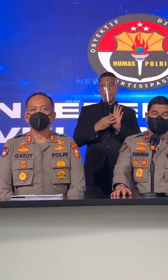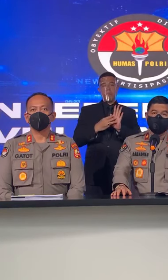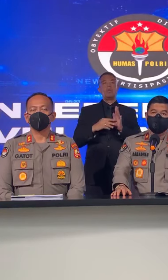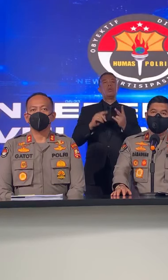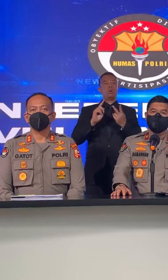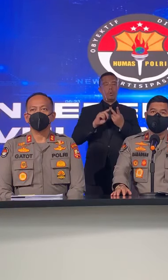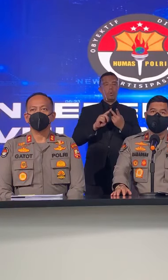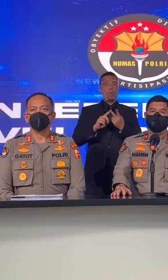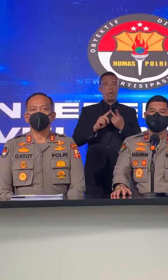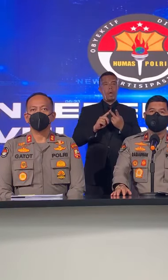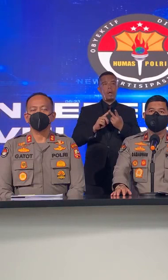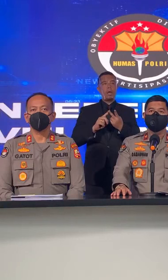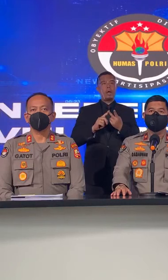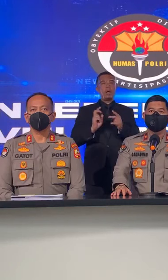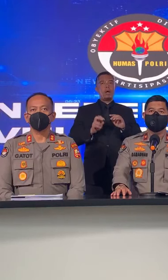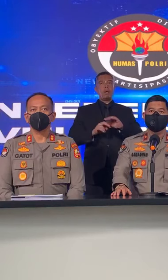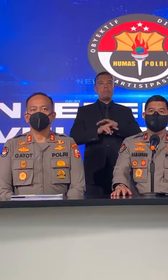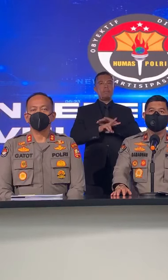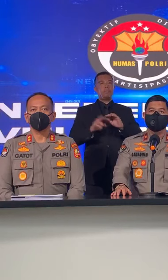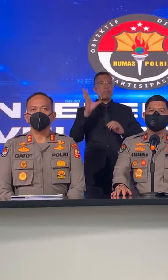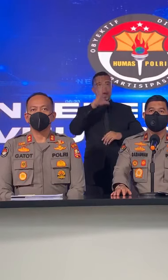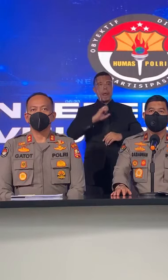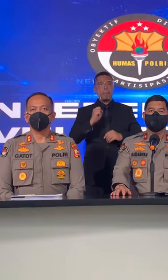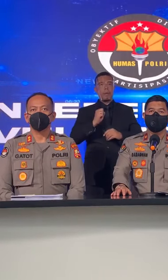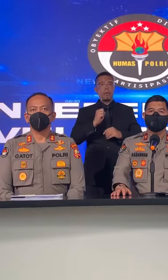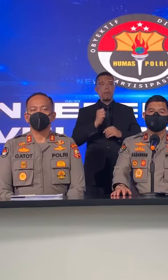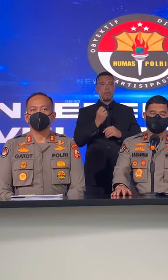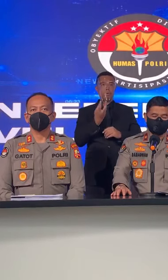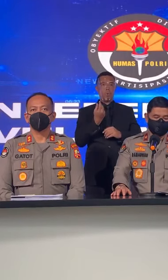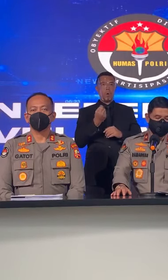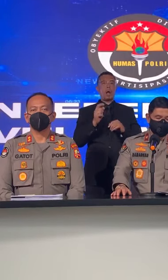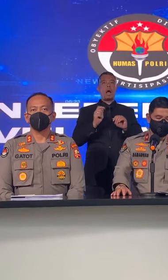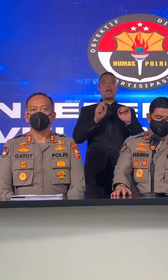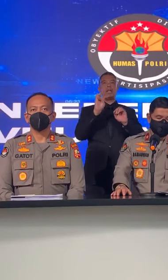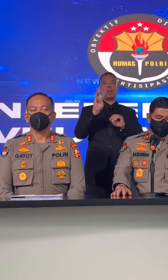Kemudian yang kedua penggelapan sebanyak 39 kasus.